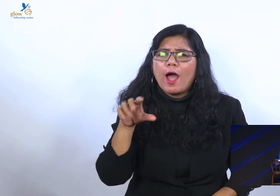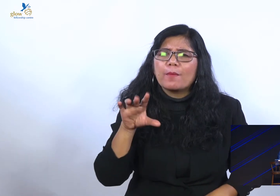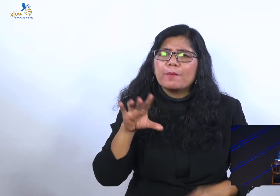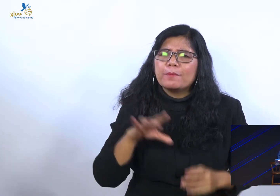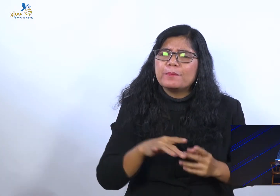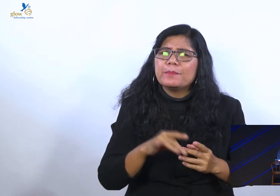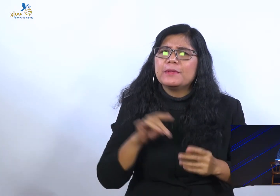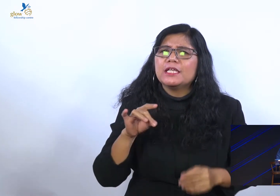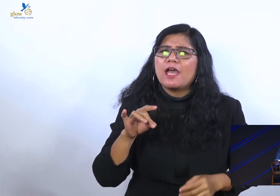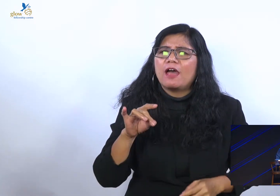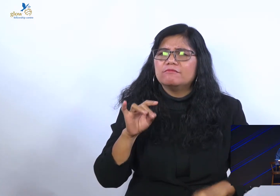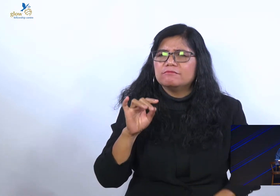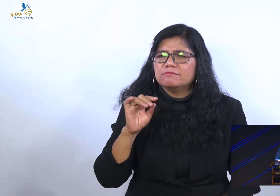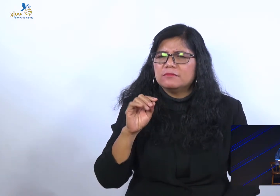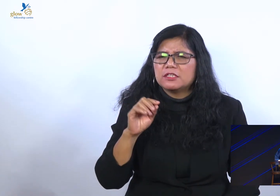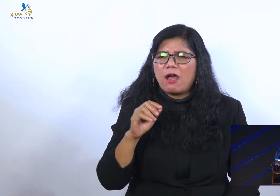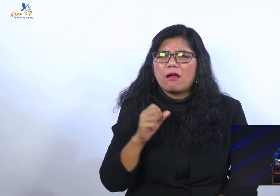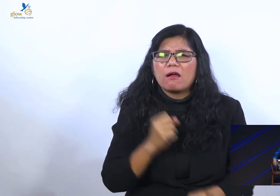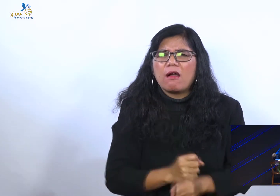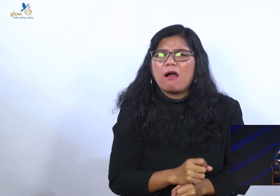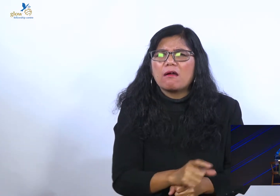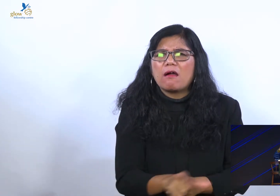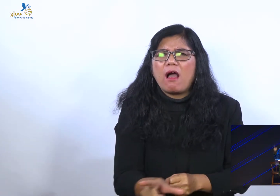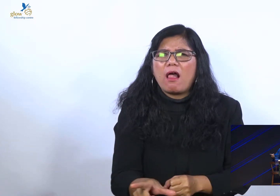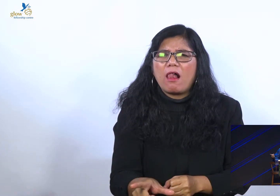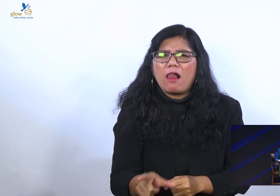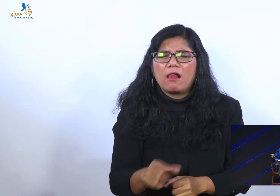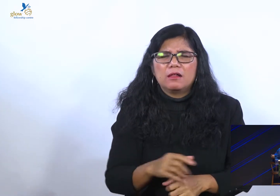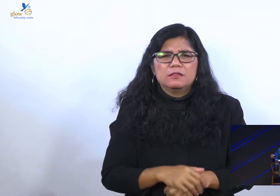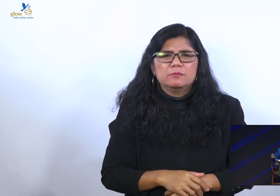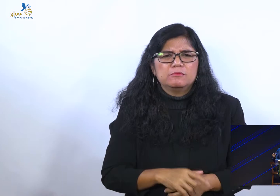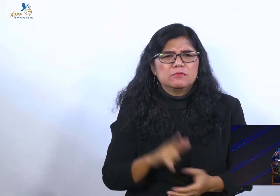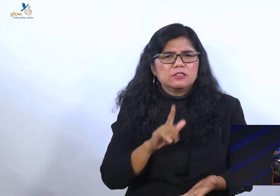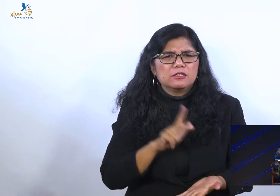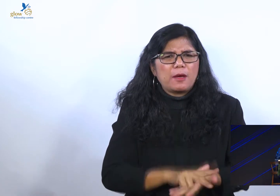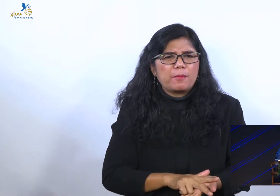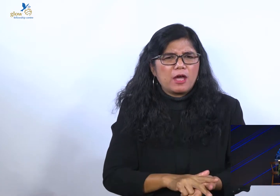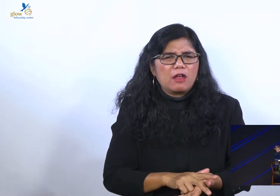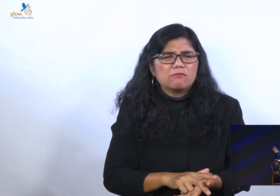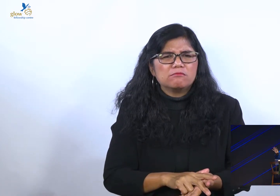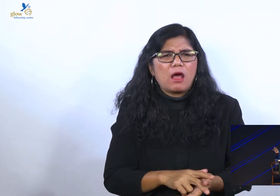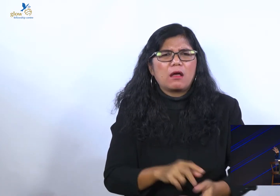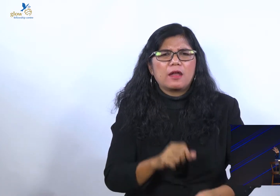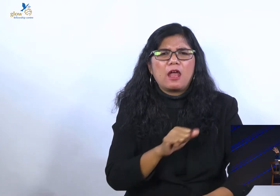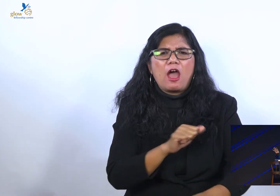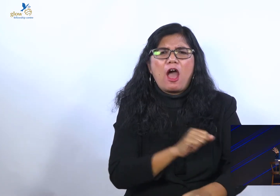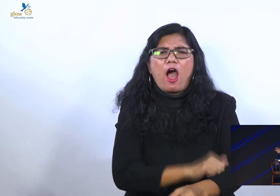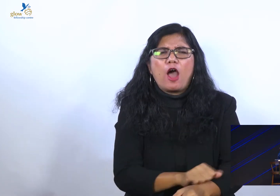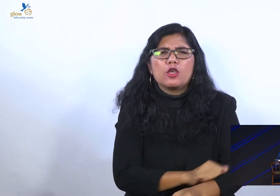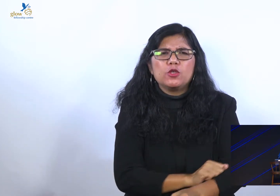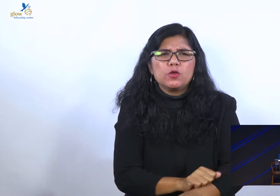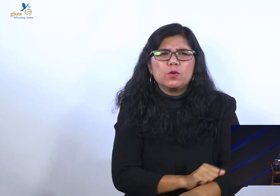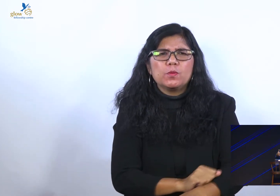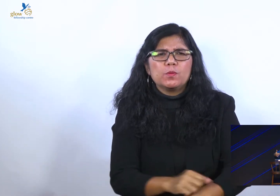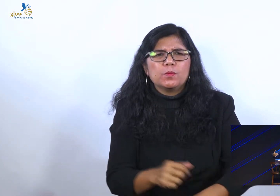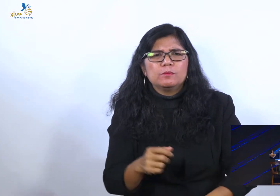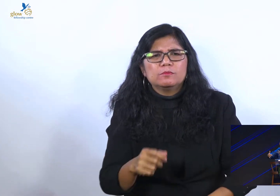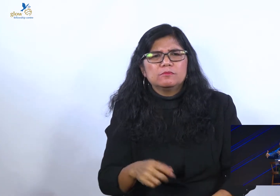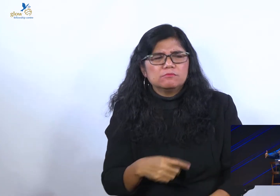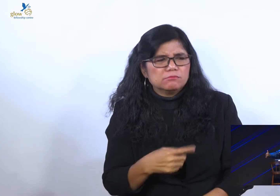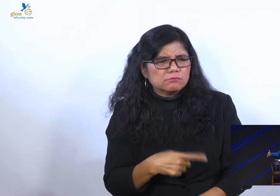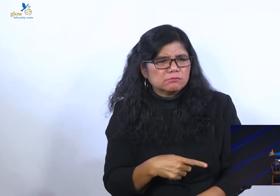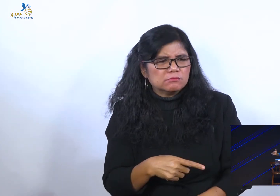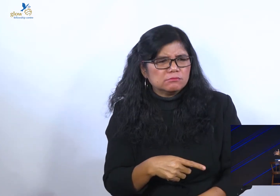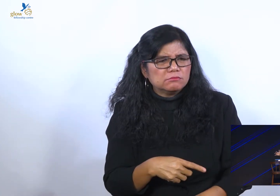pilihan tidak bisa gagal, karena Tuhan menetapkan mereka, bahkan Ayub katakan, iblis sendiri melihat kondisi Ayub dan dikatakan